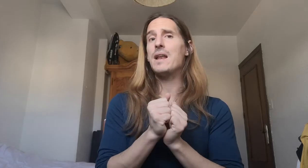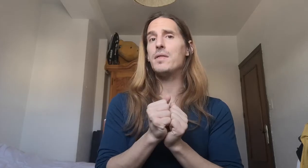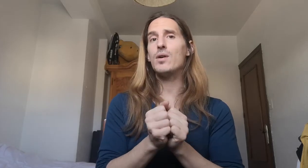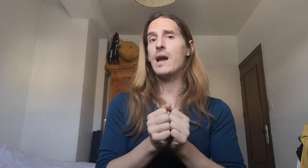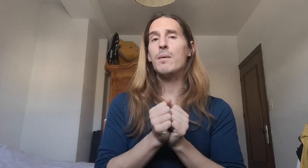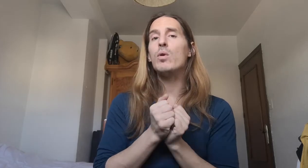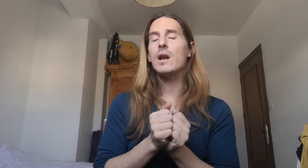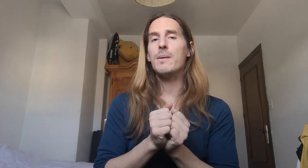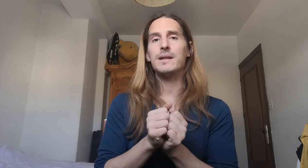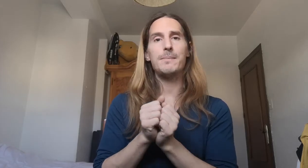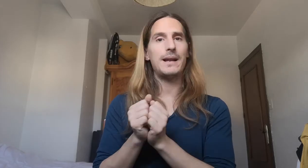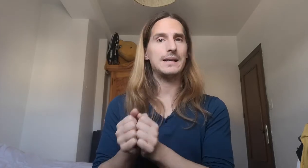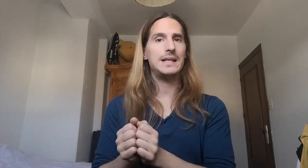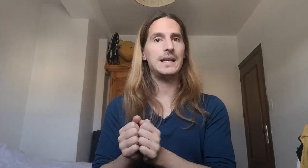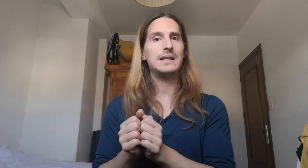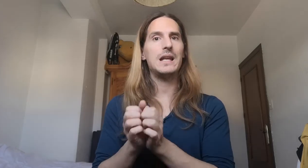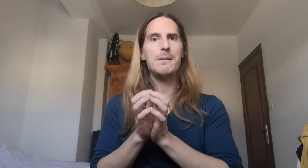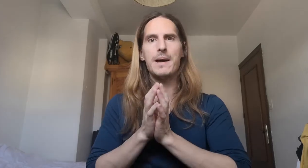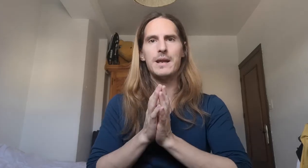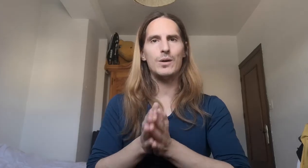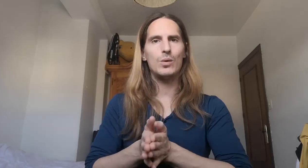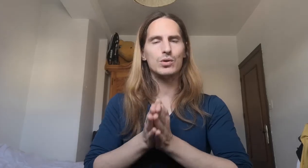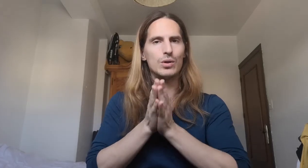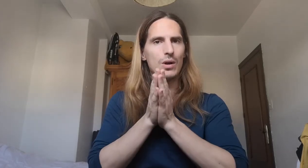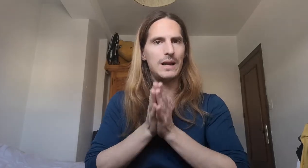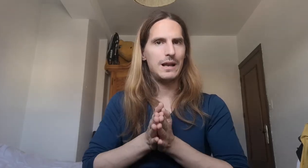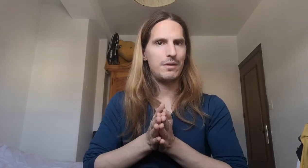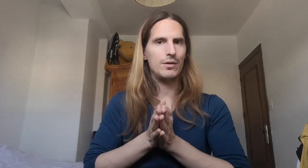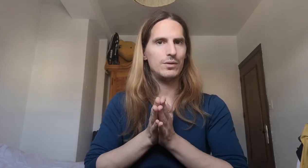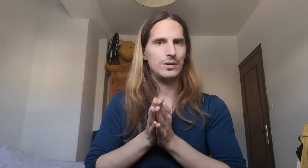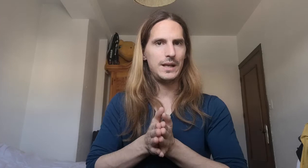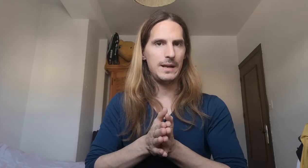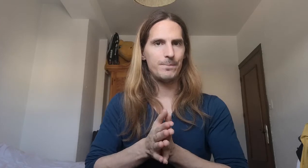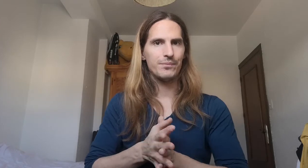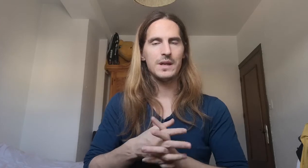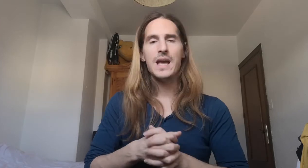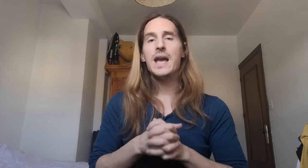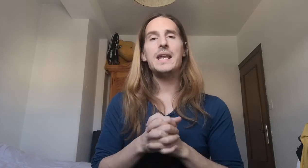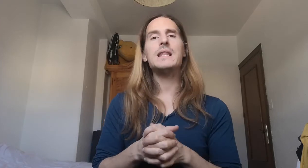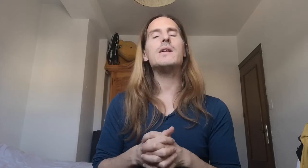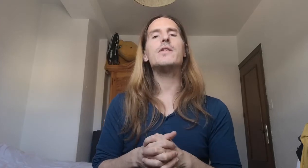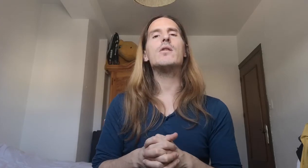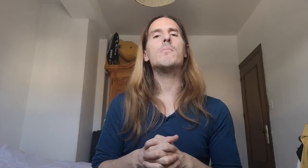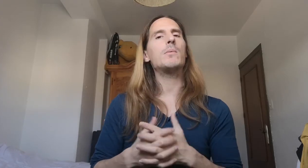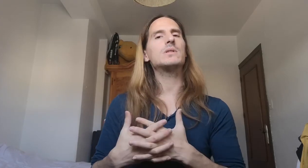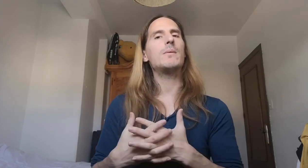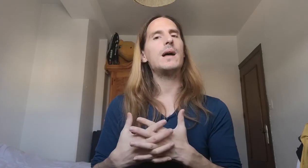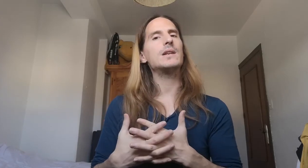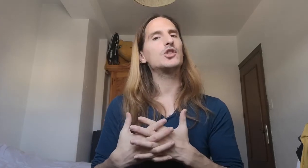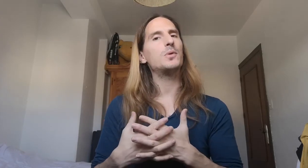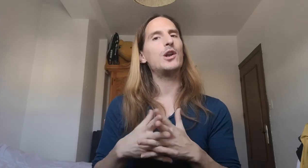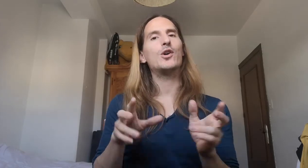lección es muy relevante para la siguiente y para incluso la lección 3. En esta lección vamos a hablar sobre los